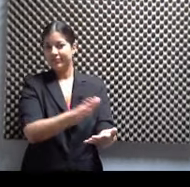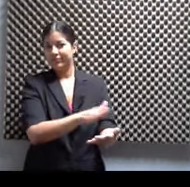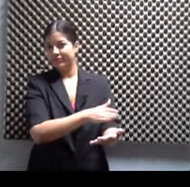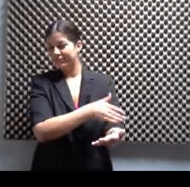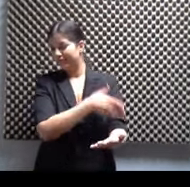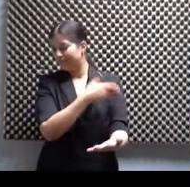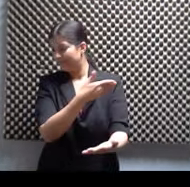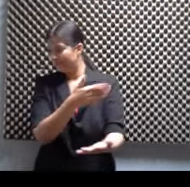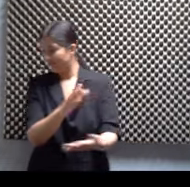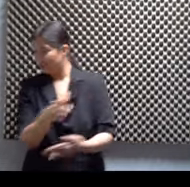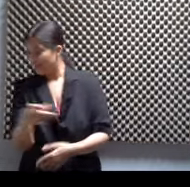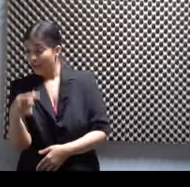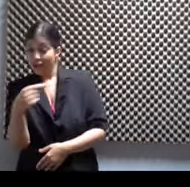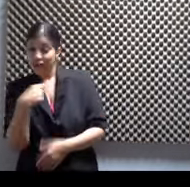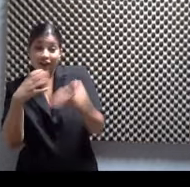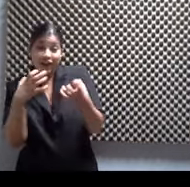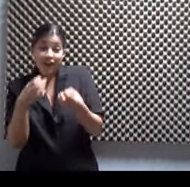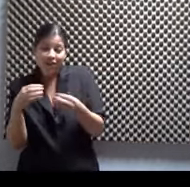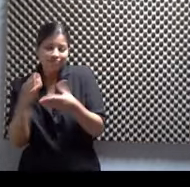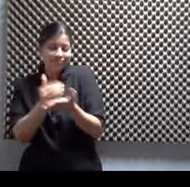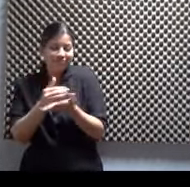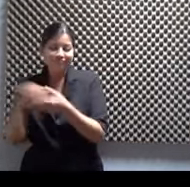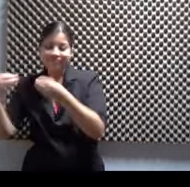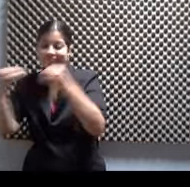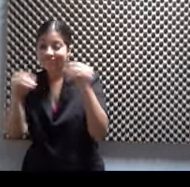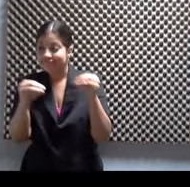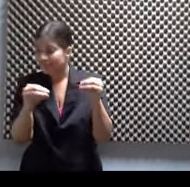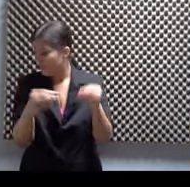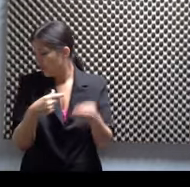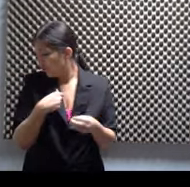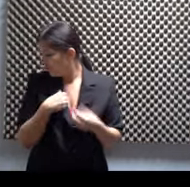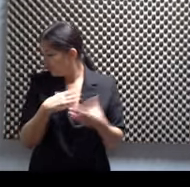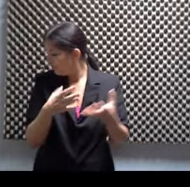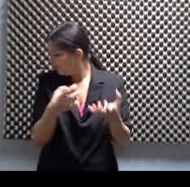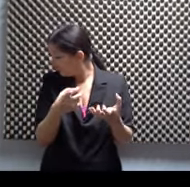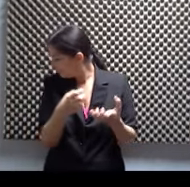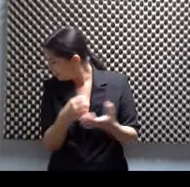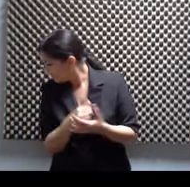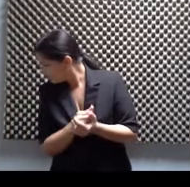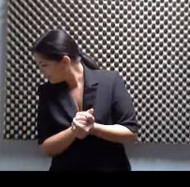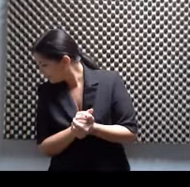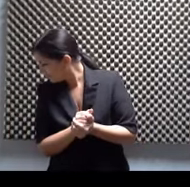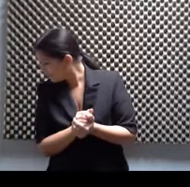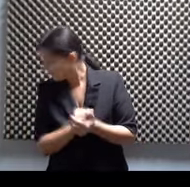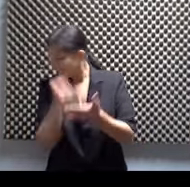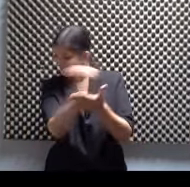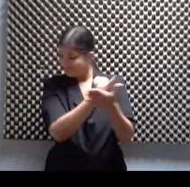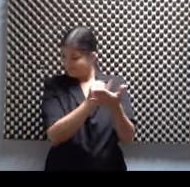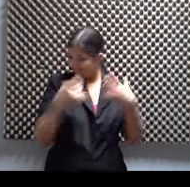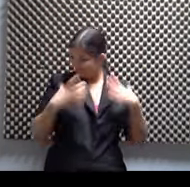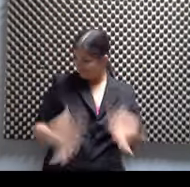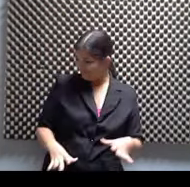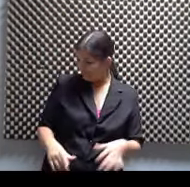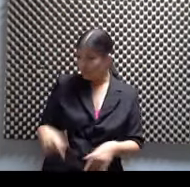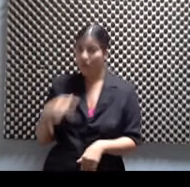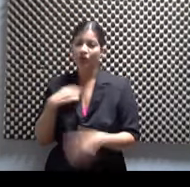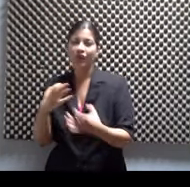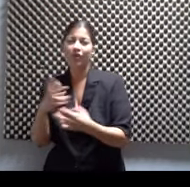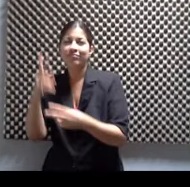Yo quiero vender más bizcochos. Yo quiero arreglar más carros. Yo quiero diseñar más ropa. Yo quiero recortar más clientes.